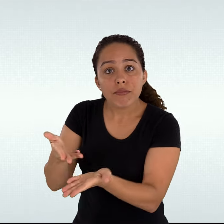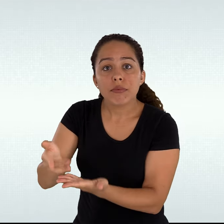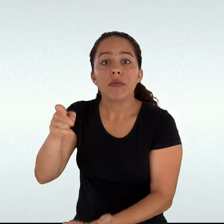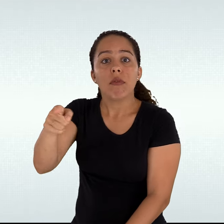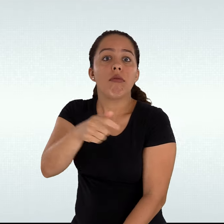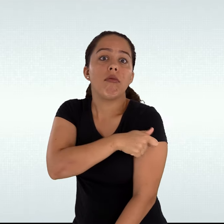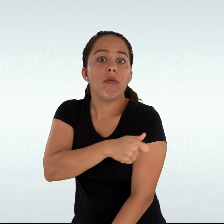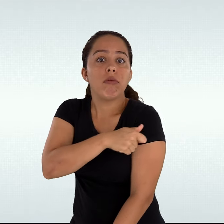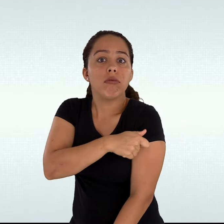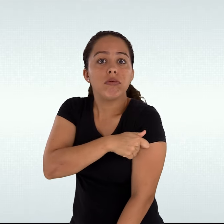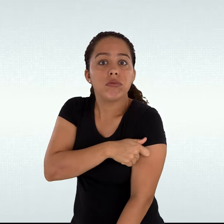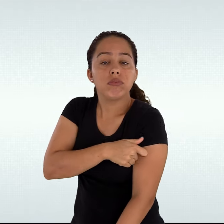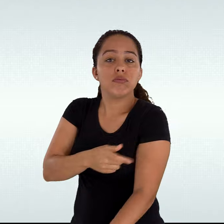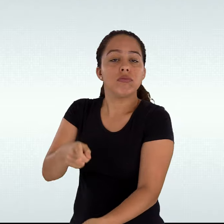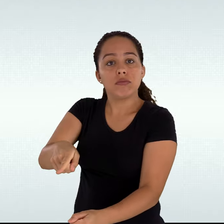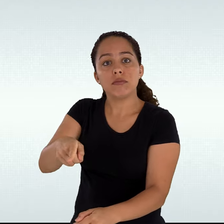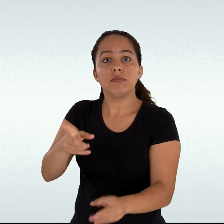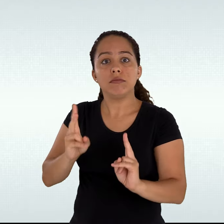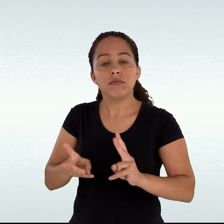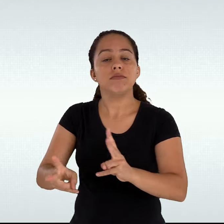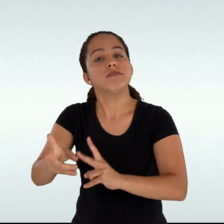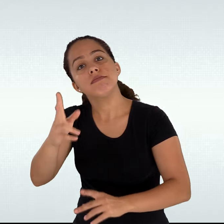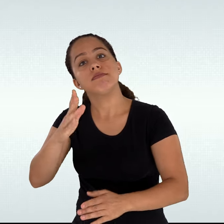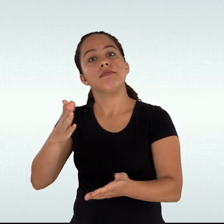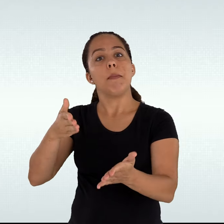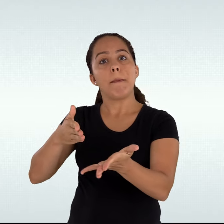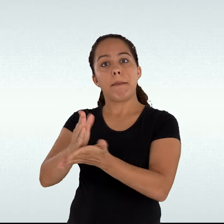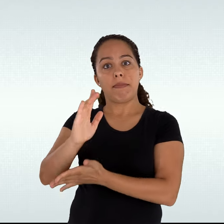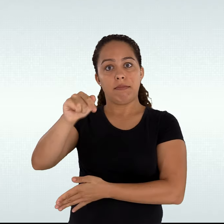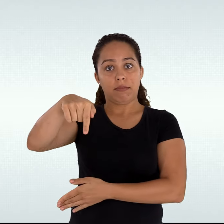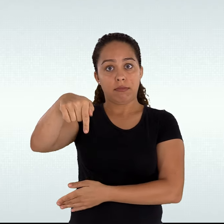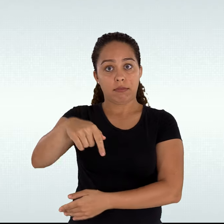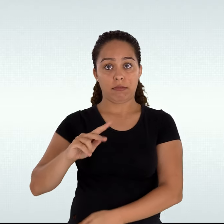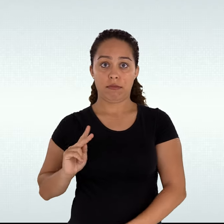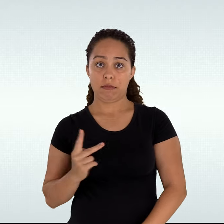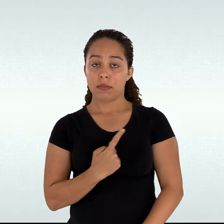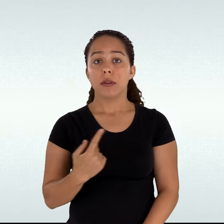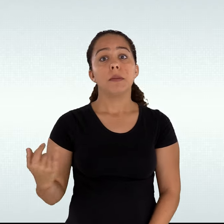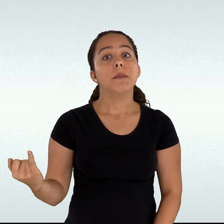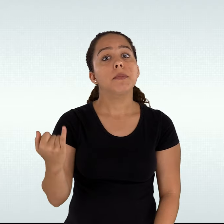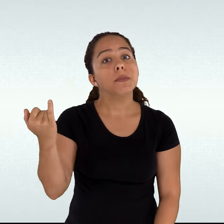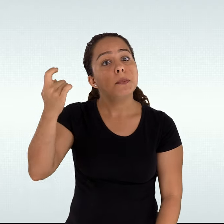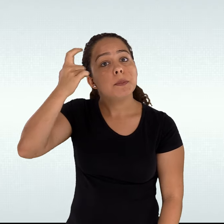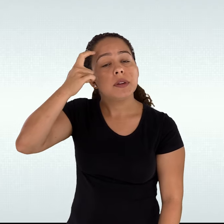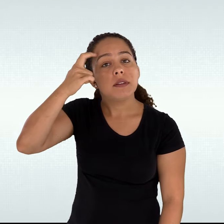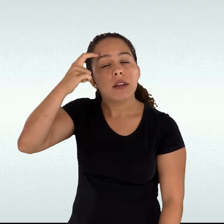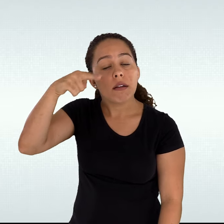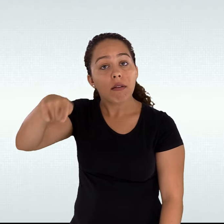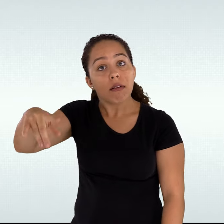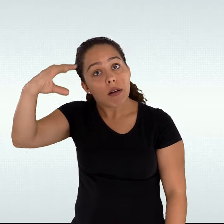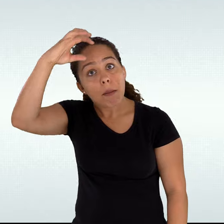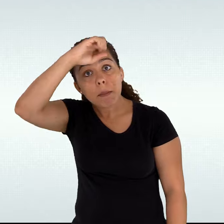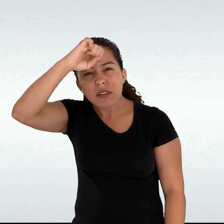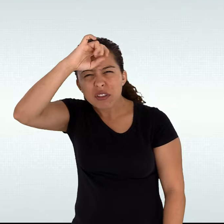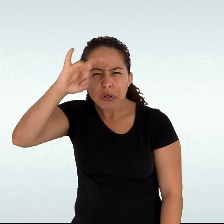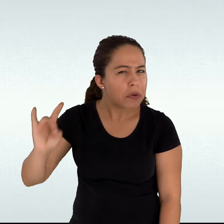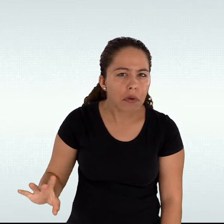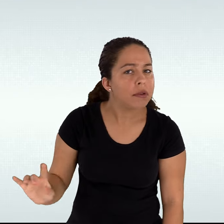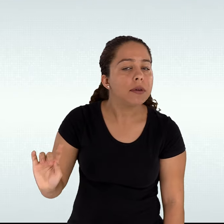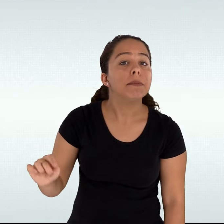trans, para além das questões de aprendizagem, passa pela qualidade do seu relacionamento com os membros que compõem